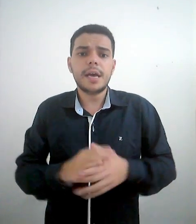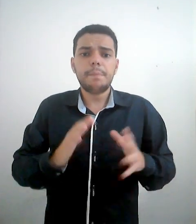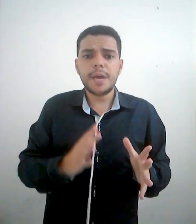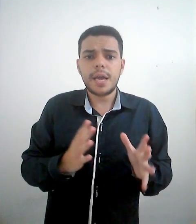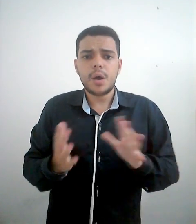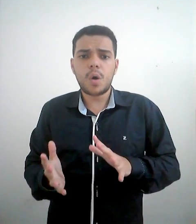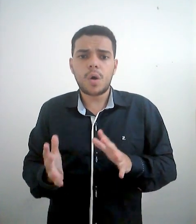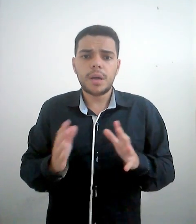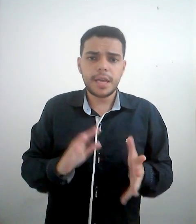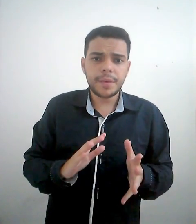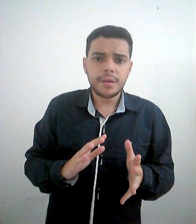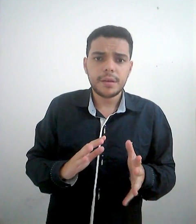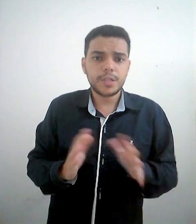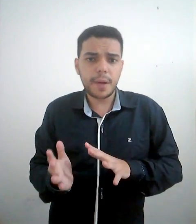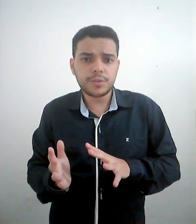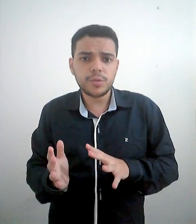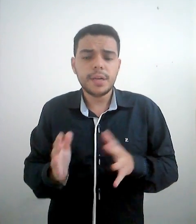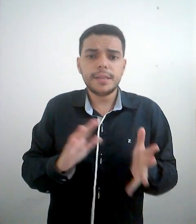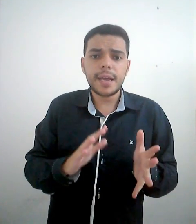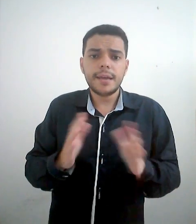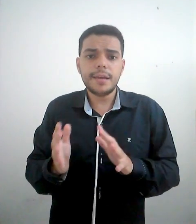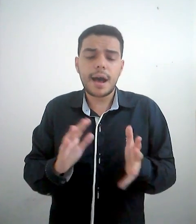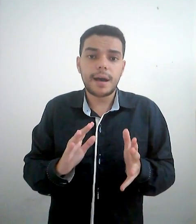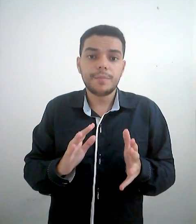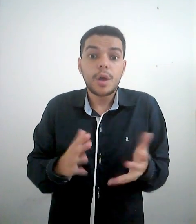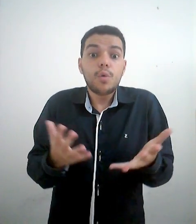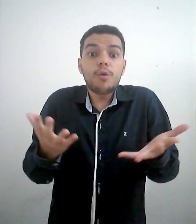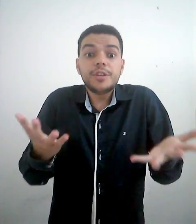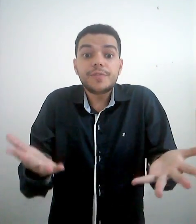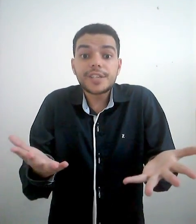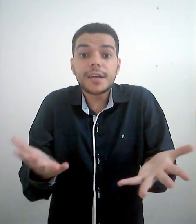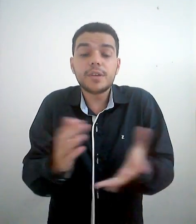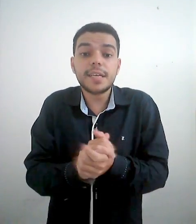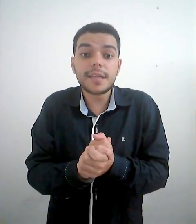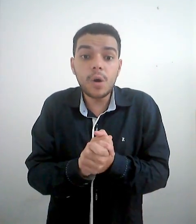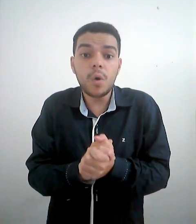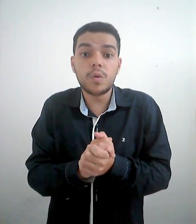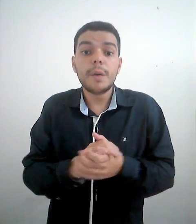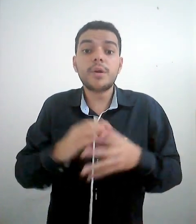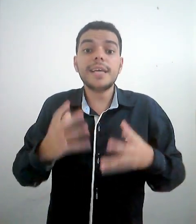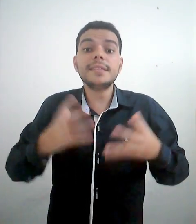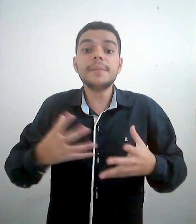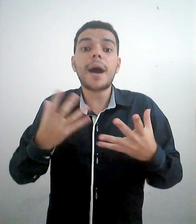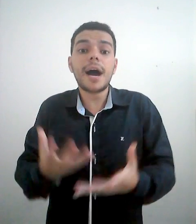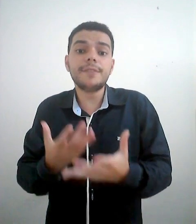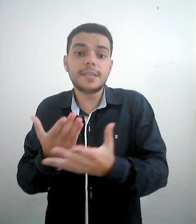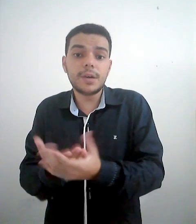B, O, M, espaço, D e A. O ouvinte vai achar que você está louco, porque existem palavras que dão